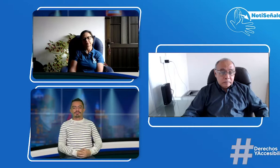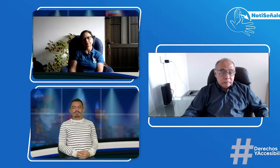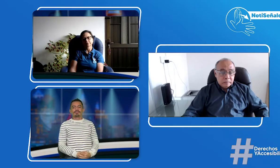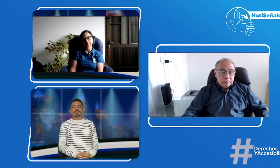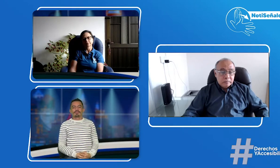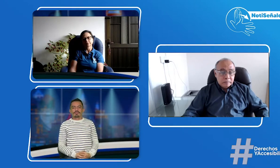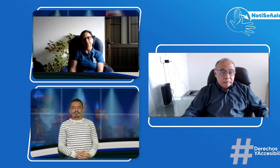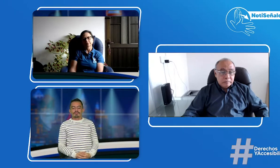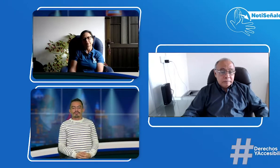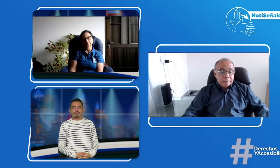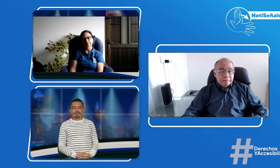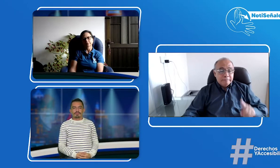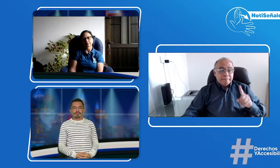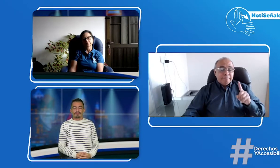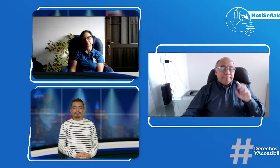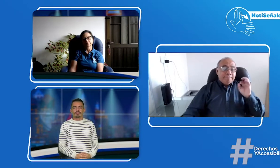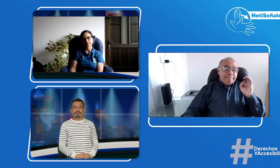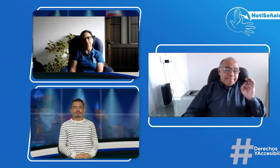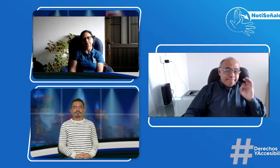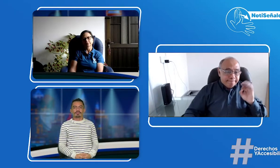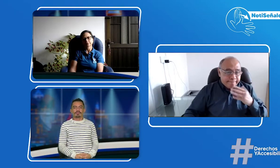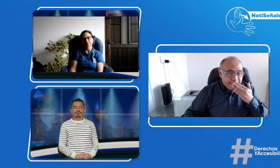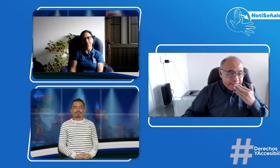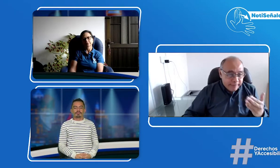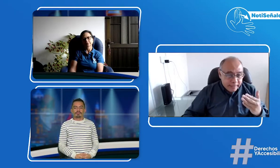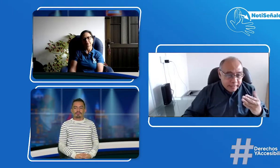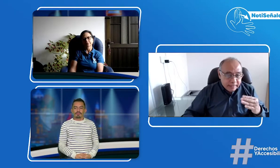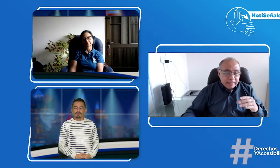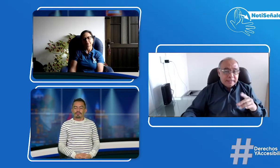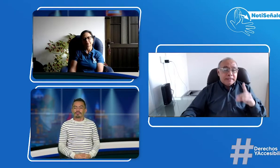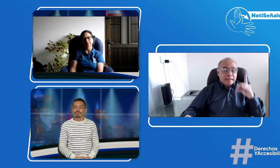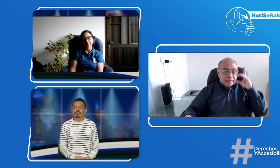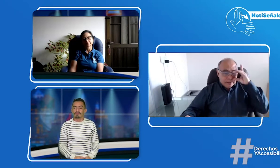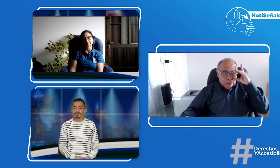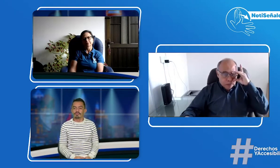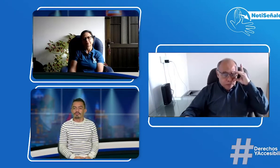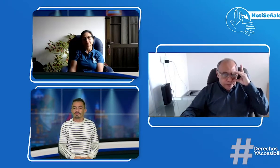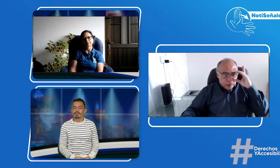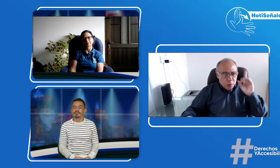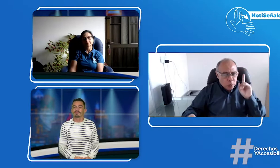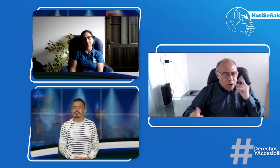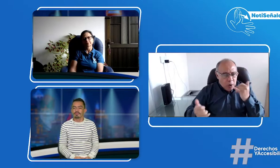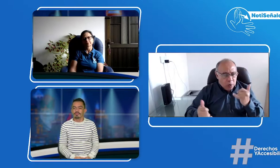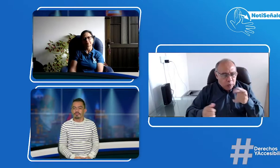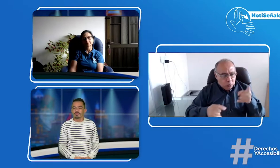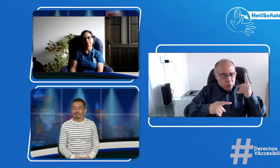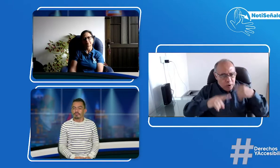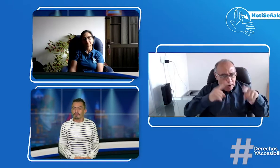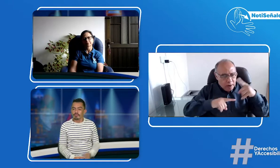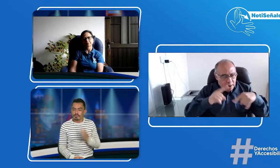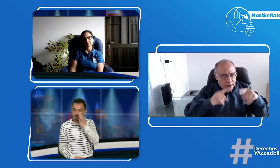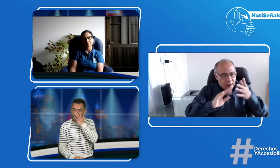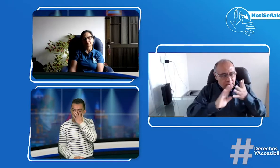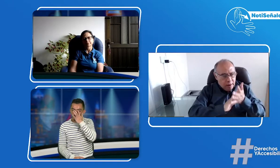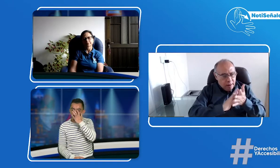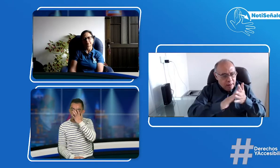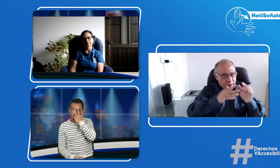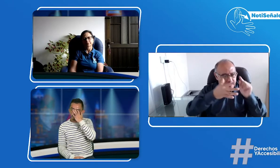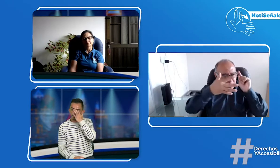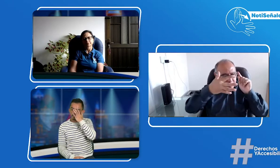unas propuestas y poder seguir trabajando. Así es, muchas gracias Diego. También tú en este momento